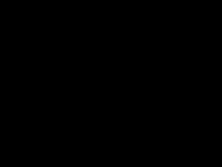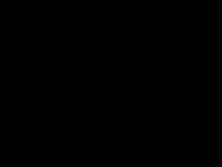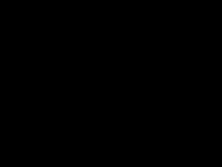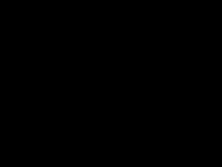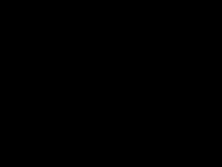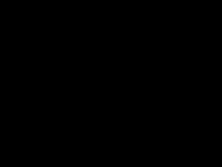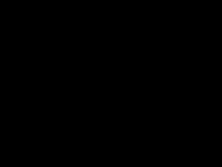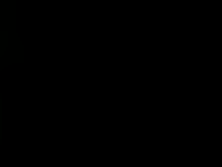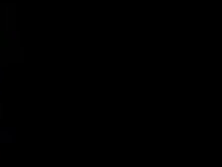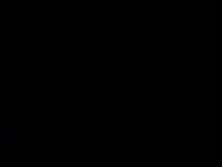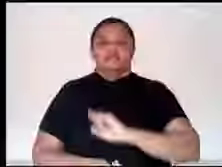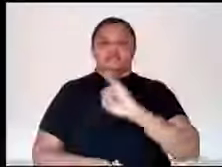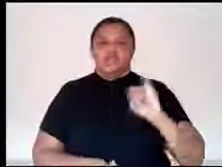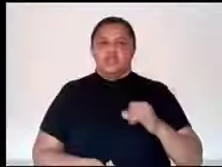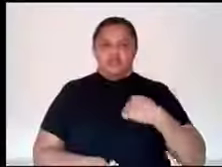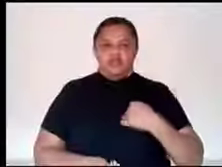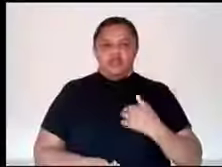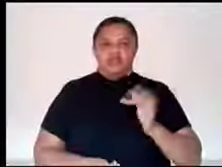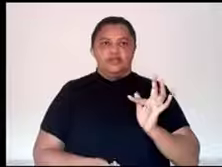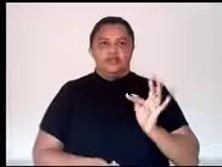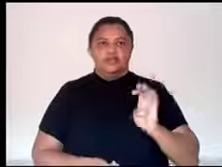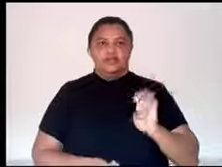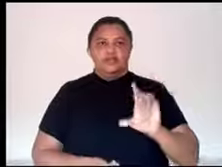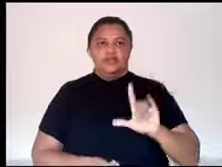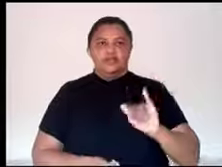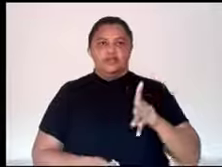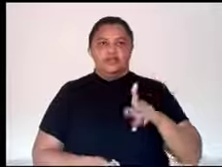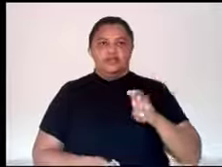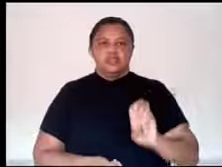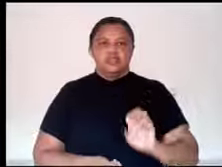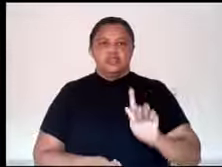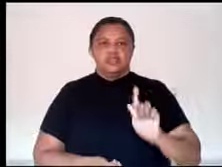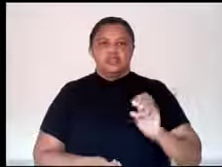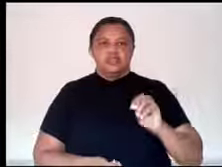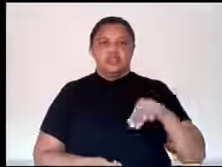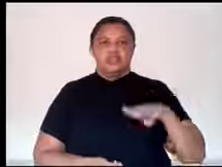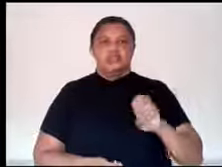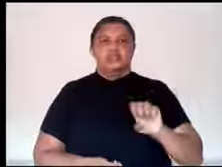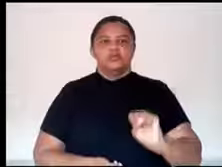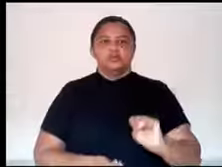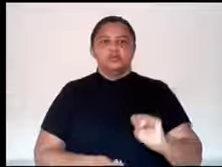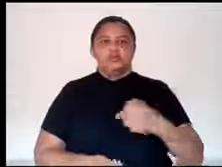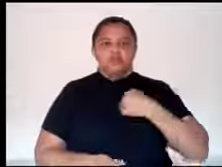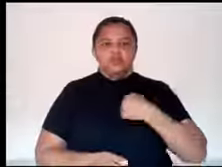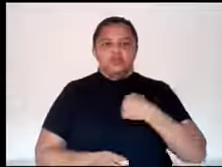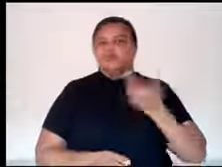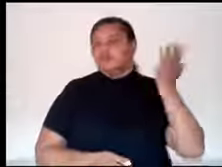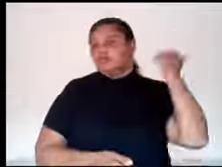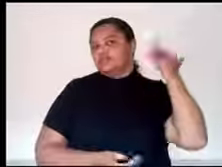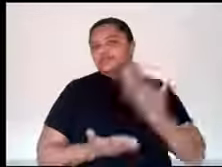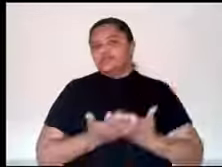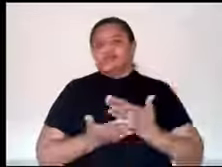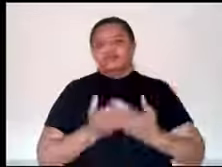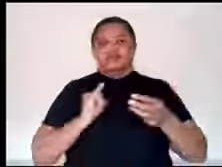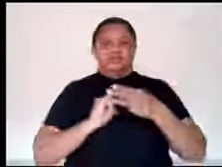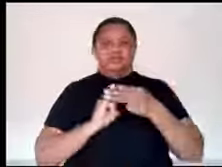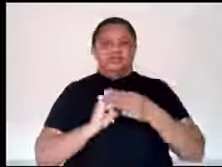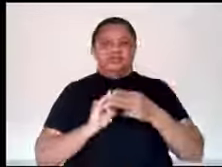Eu sou o Felipe Gomes, sou ex-aluno do IFMA, fiz engenharia elétrica lá, e nesse momento de